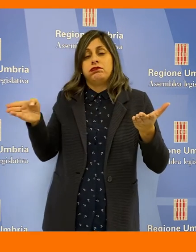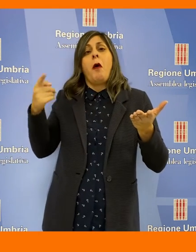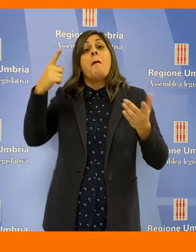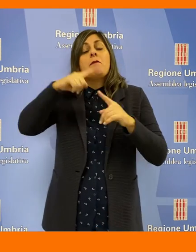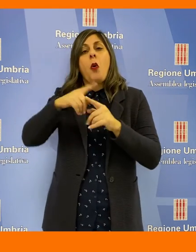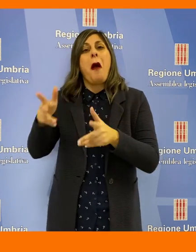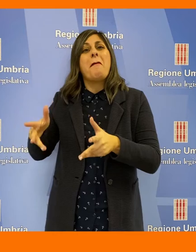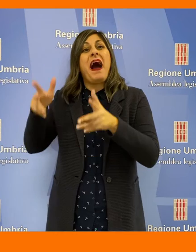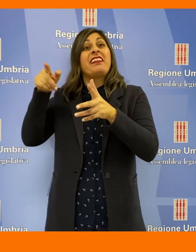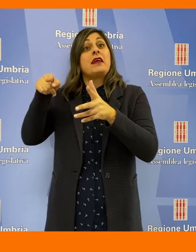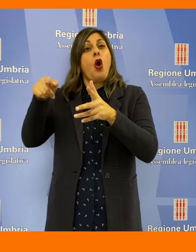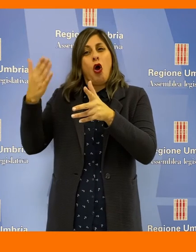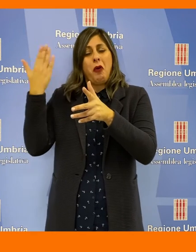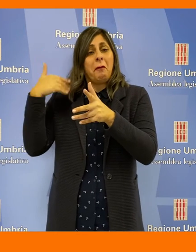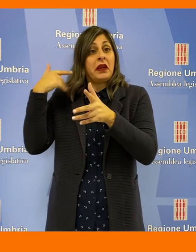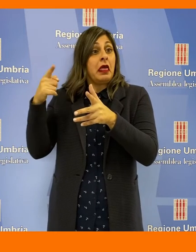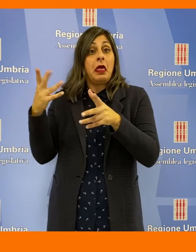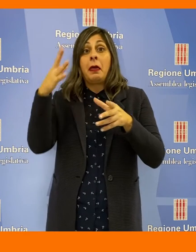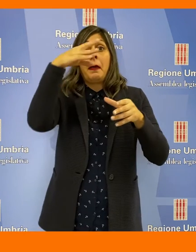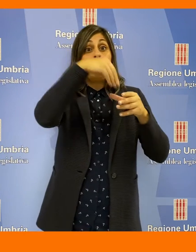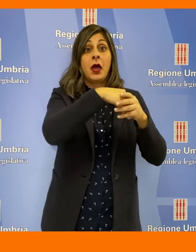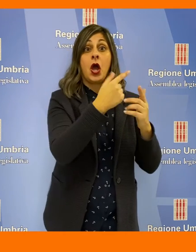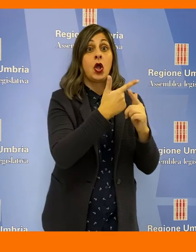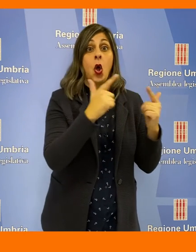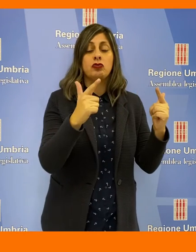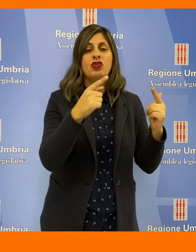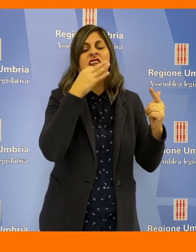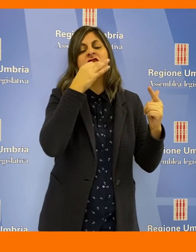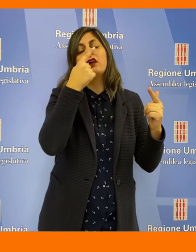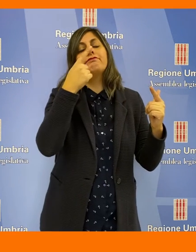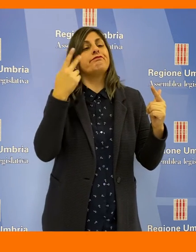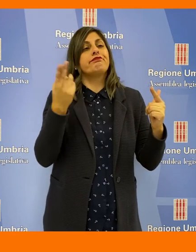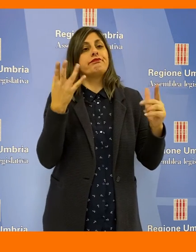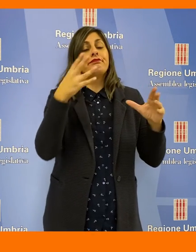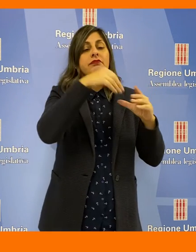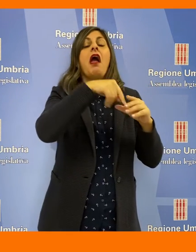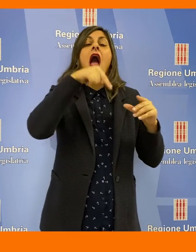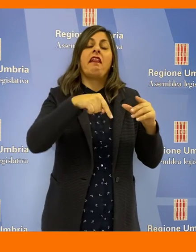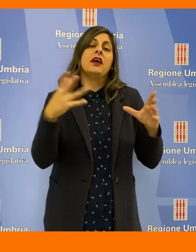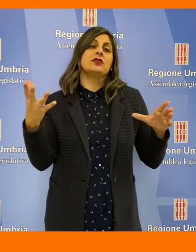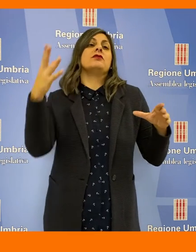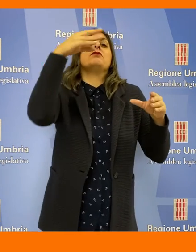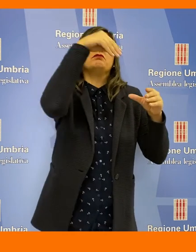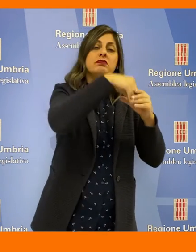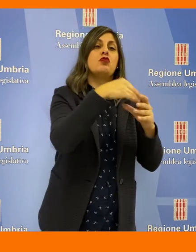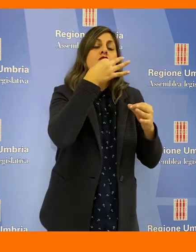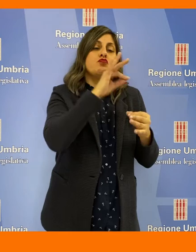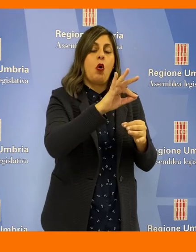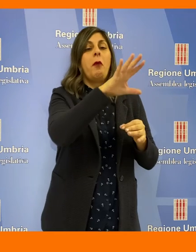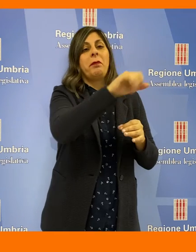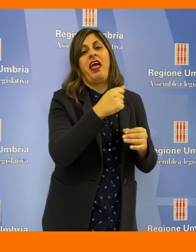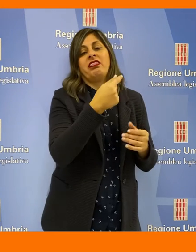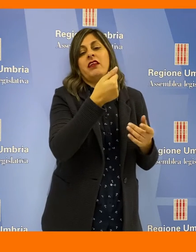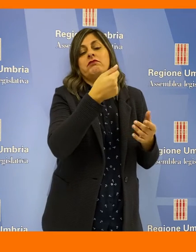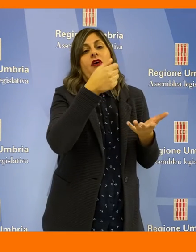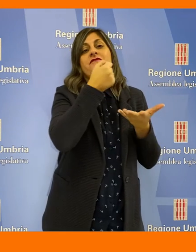e l'inserimento del patrimonio edilizio non ricadente nelle tipologie considerate in precedenza tra quelle che possono